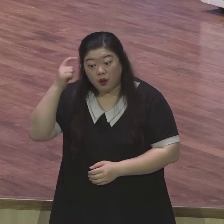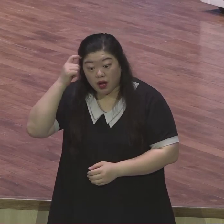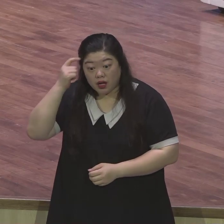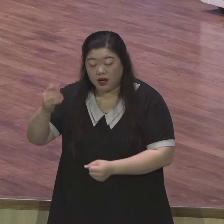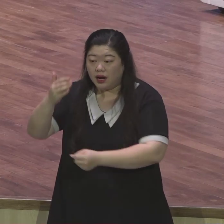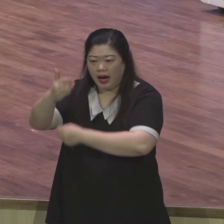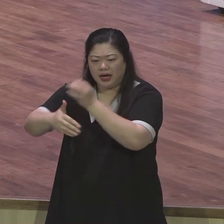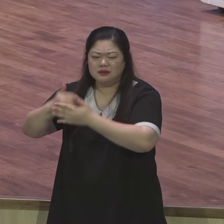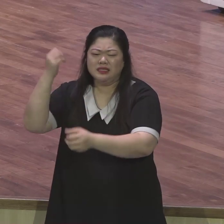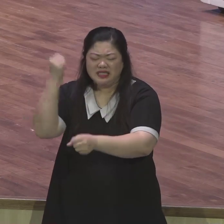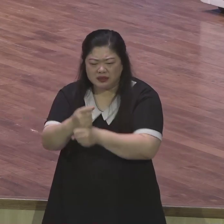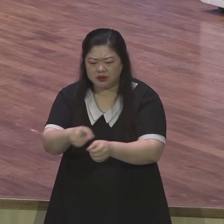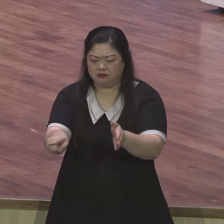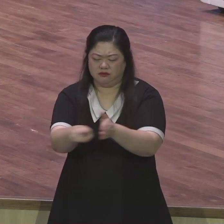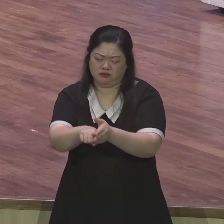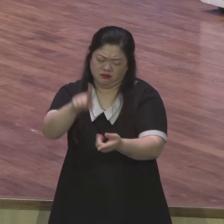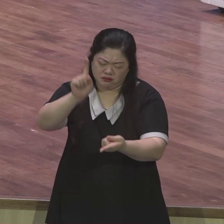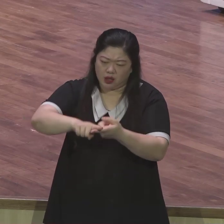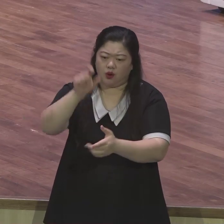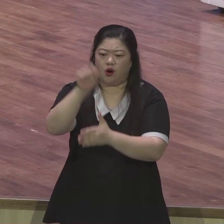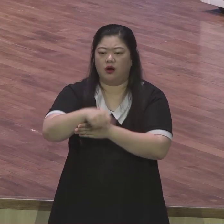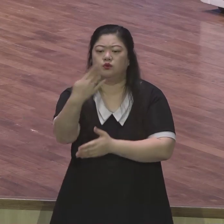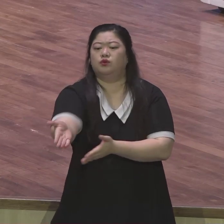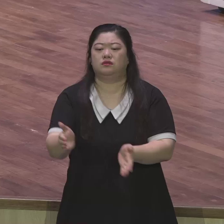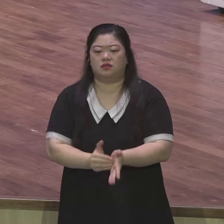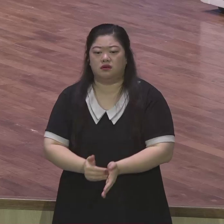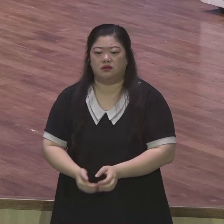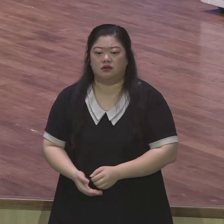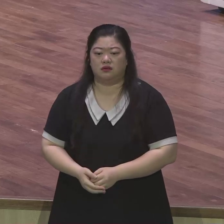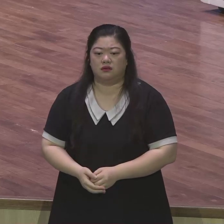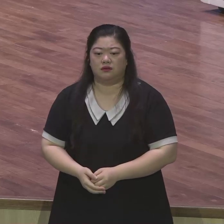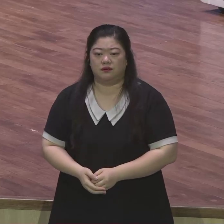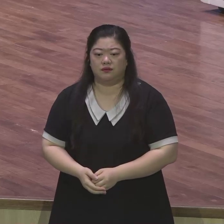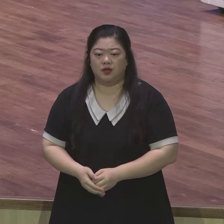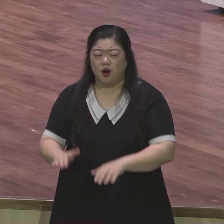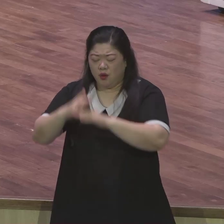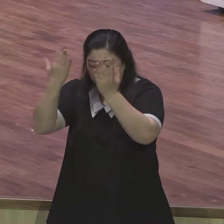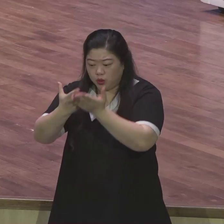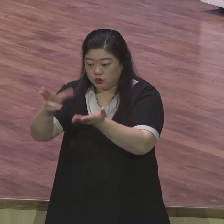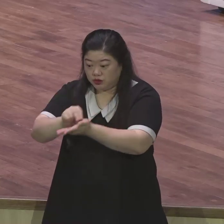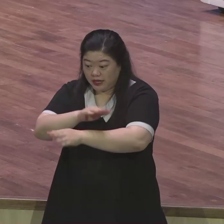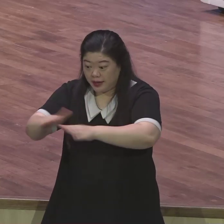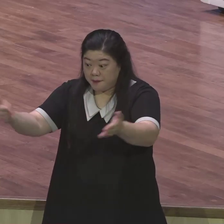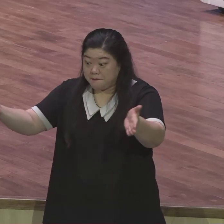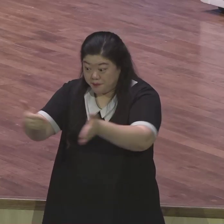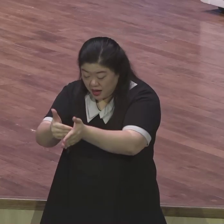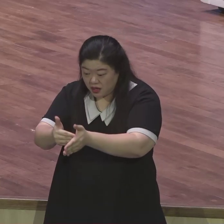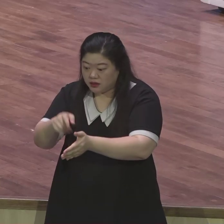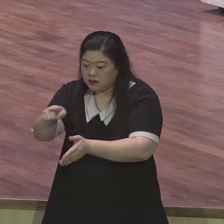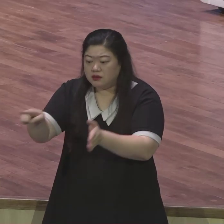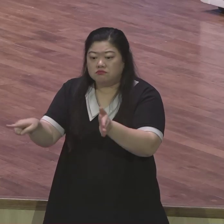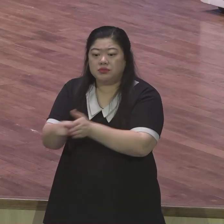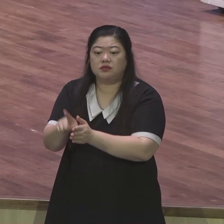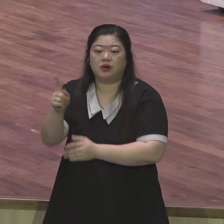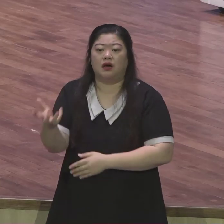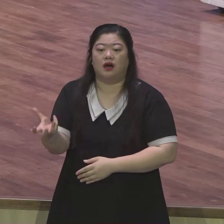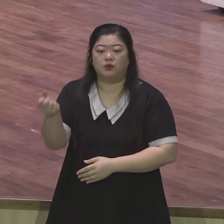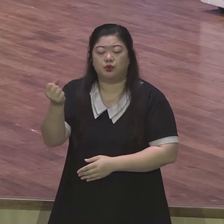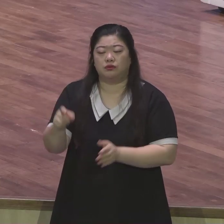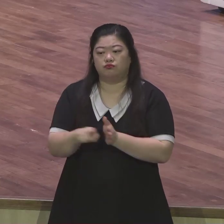인도하십니다 내 힘이 아닌 오직 예수 그리스도 모든 문제도 되심을 믿는 믿음으로 뒤로 물러가지 않는 믿음으로